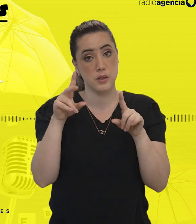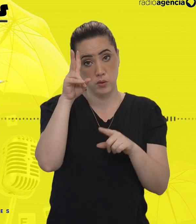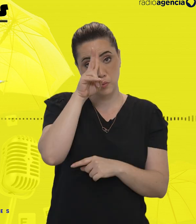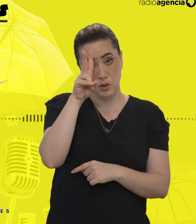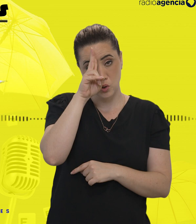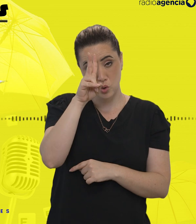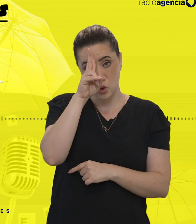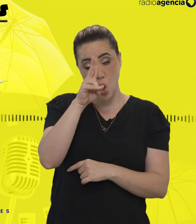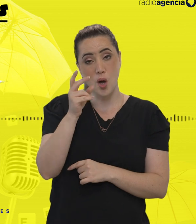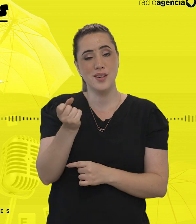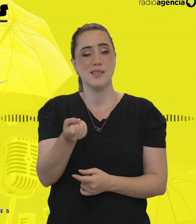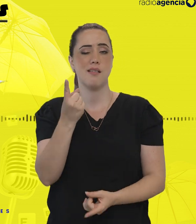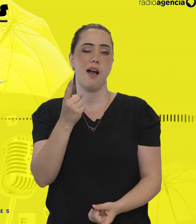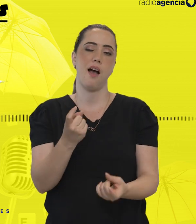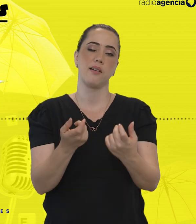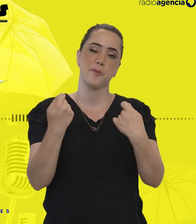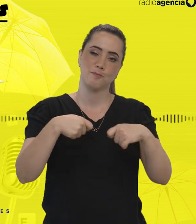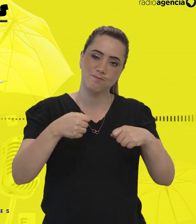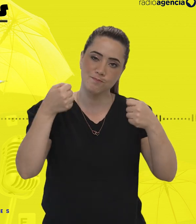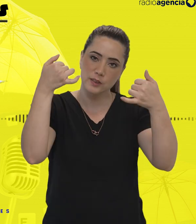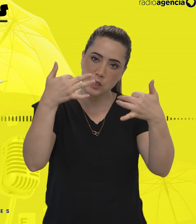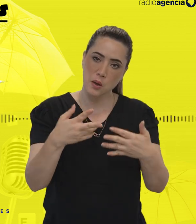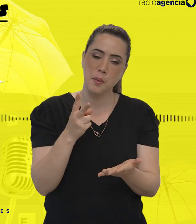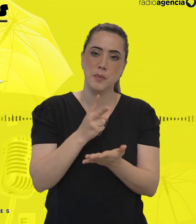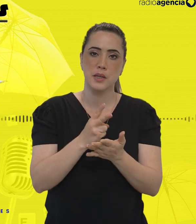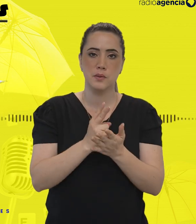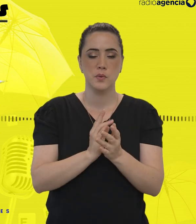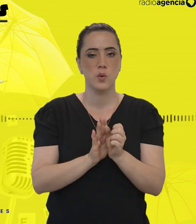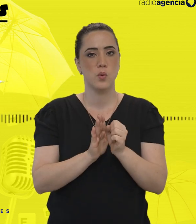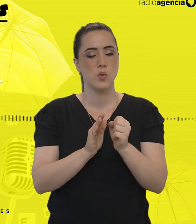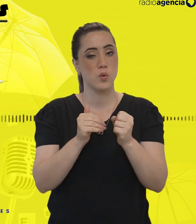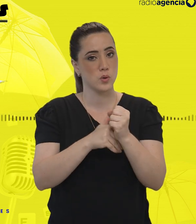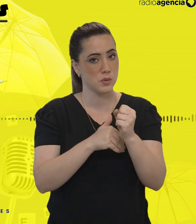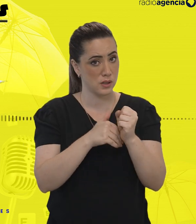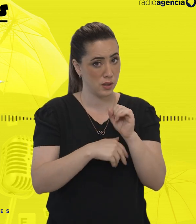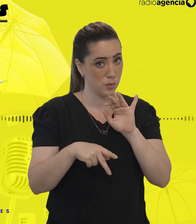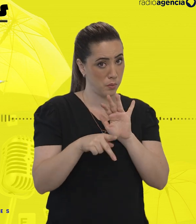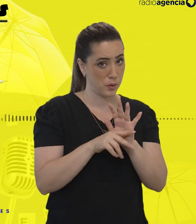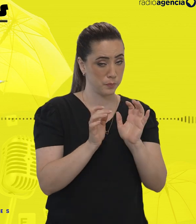que merecem ser contadas. Mesmo com todos os mistérios do cérebro humano.